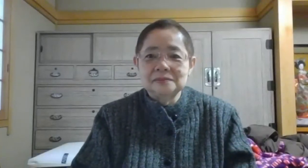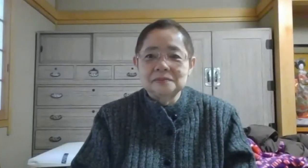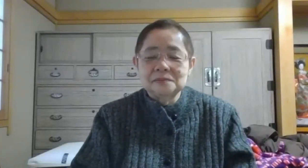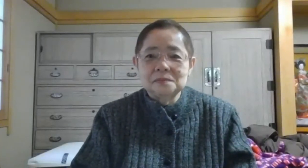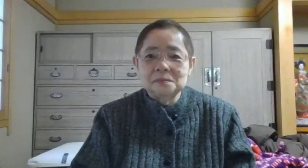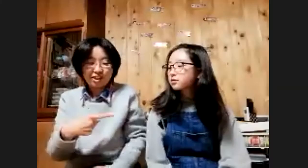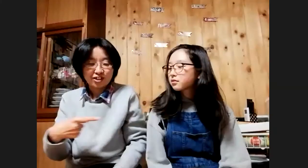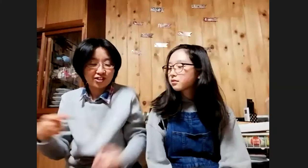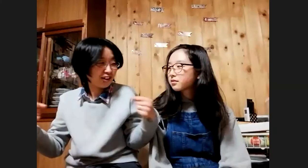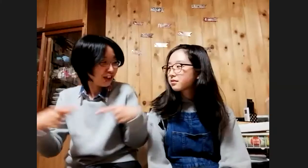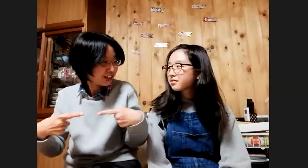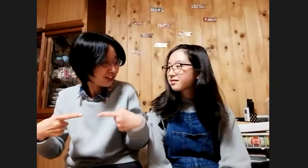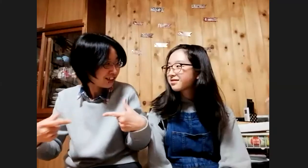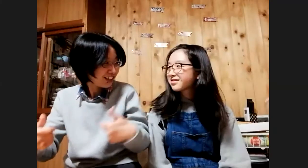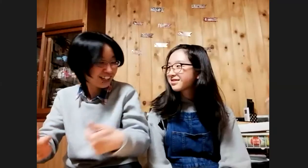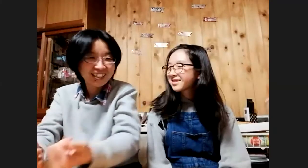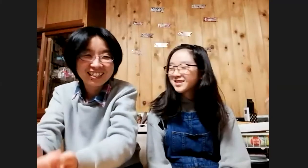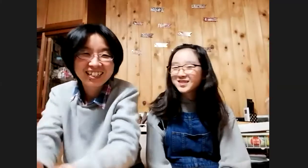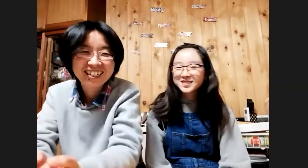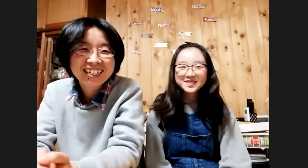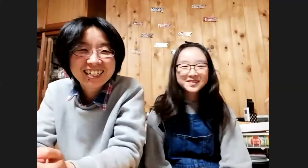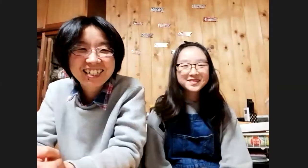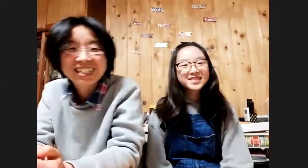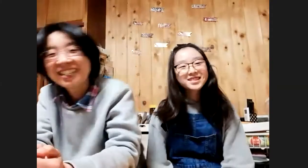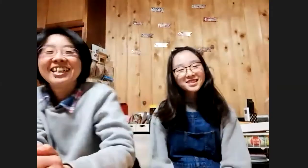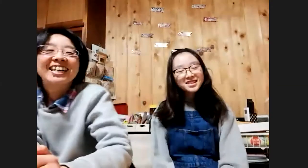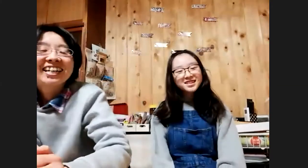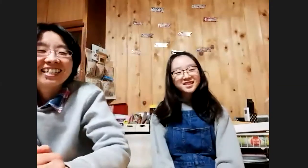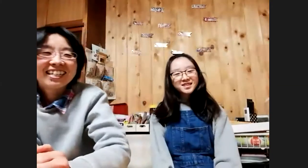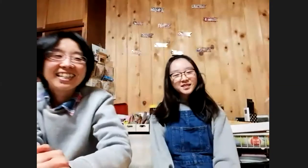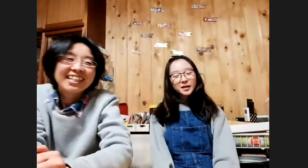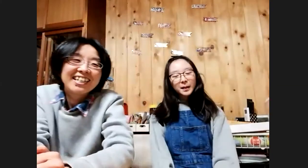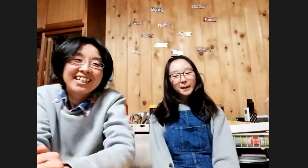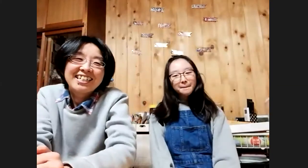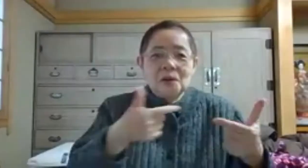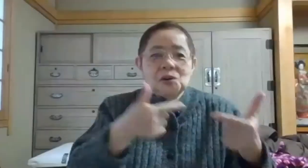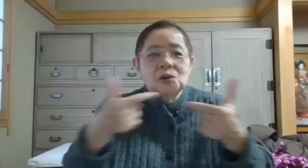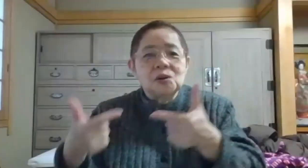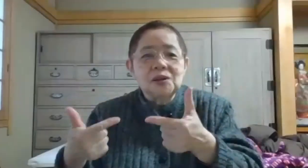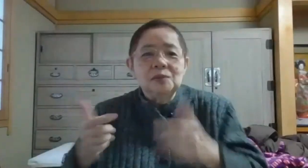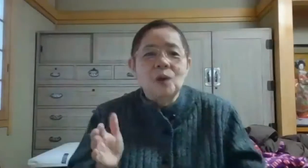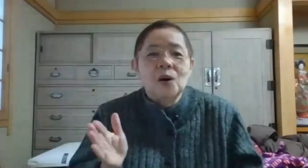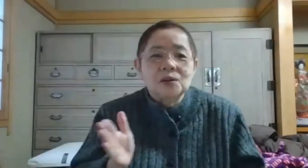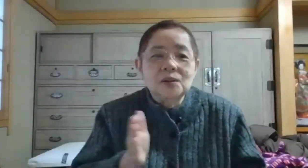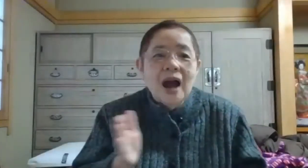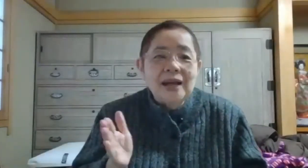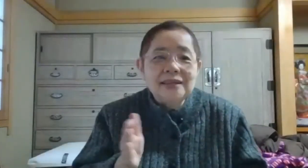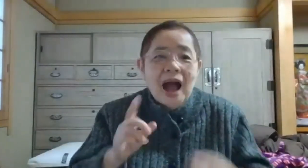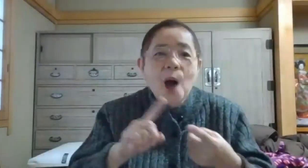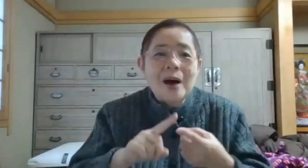はやいはやいはやややいやいやこのゆっくりも具合に合わ